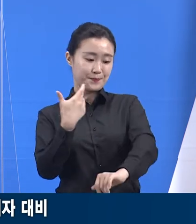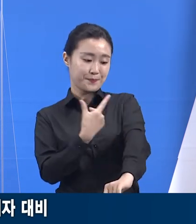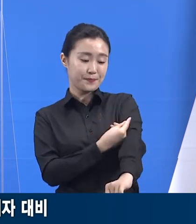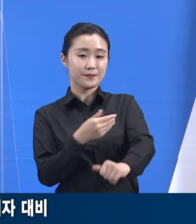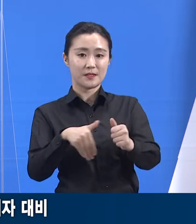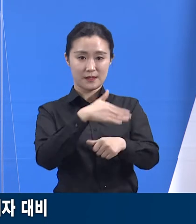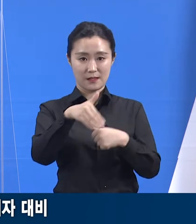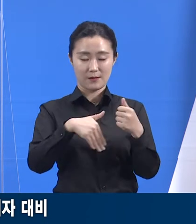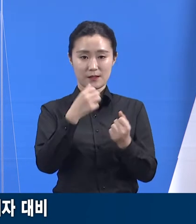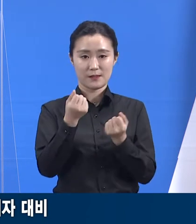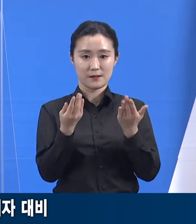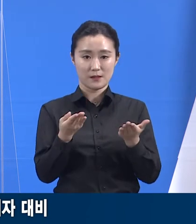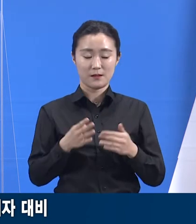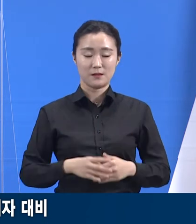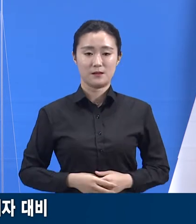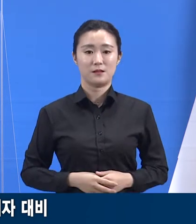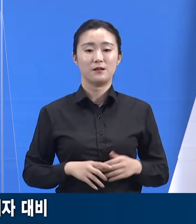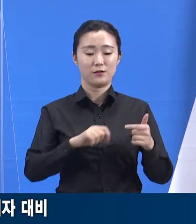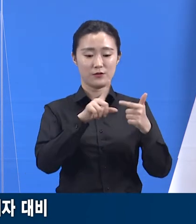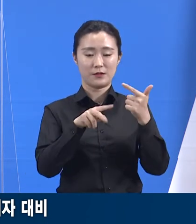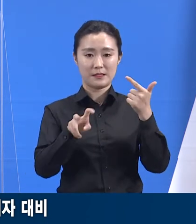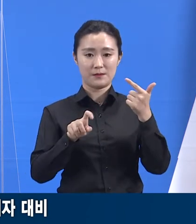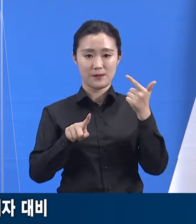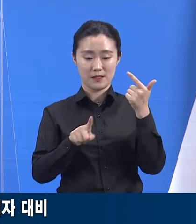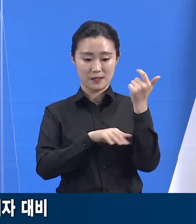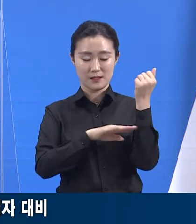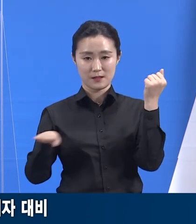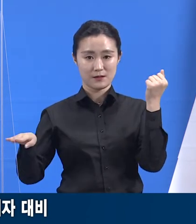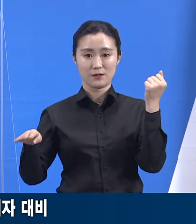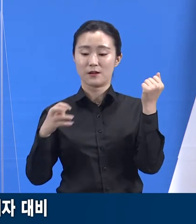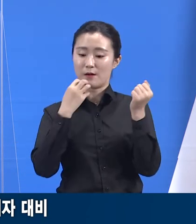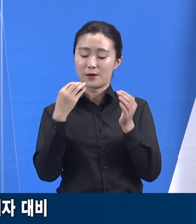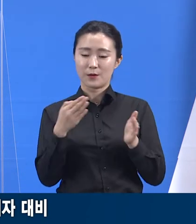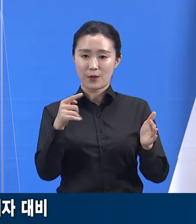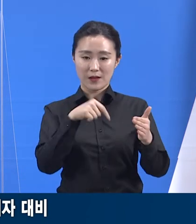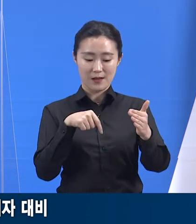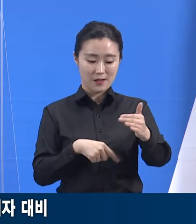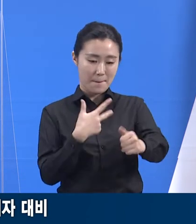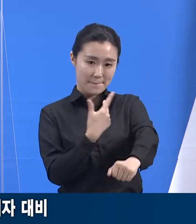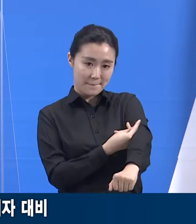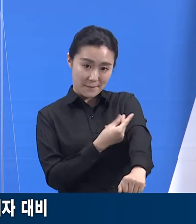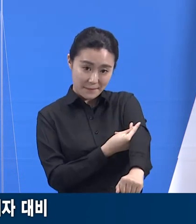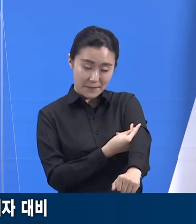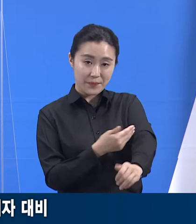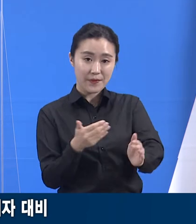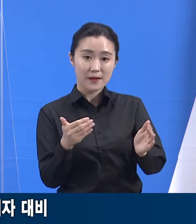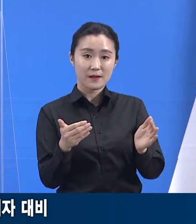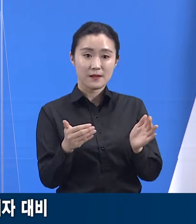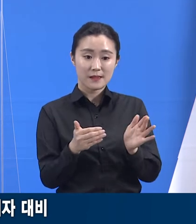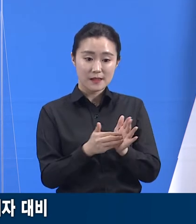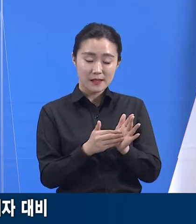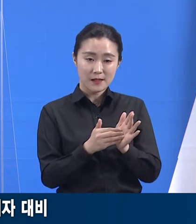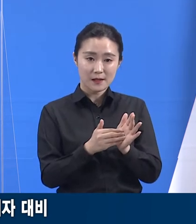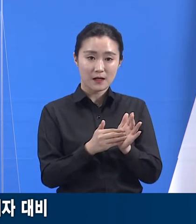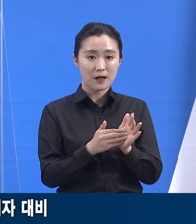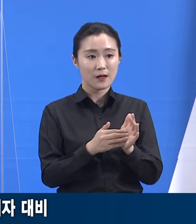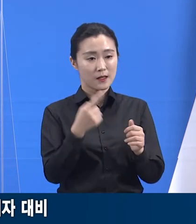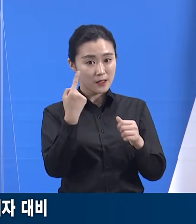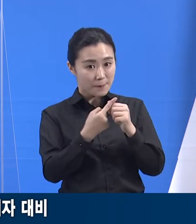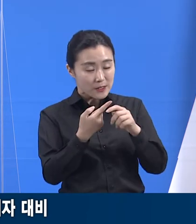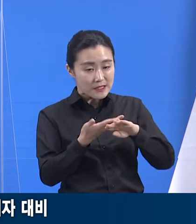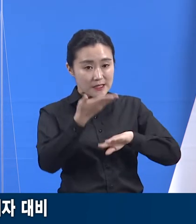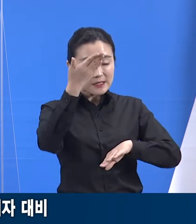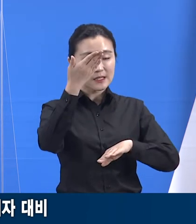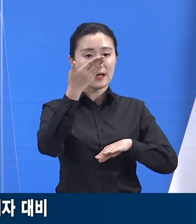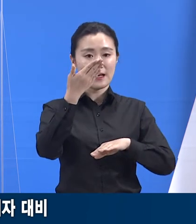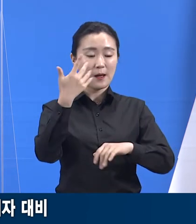21일 18시 기준 도내에서 코로나19 예방접종을 1회 이상 받은 사람은 총 342만